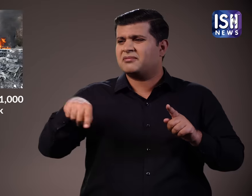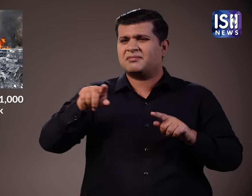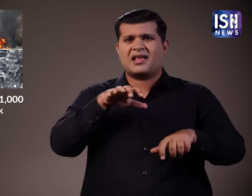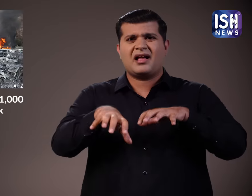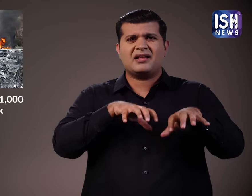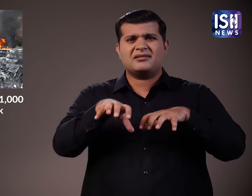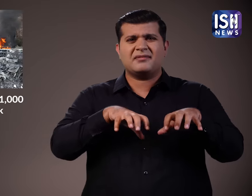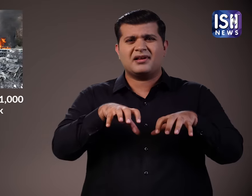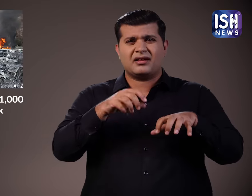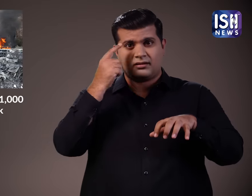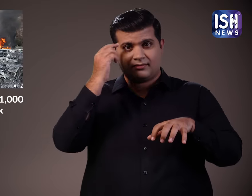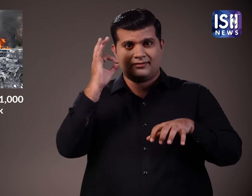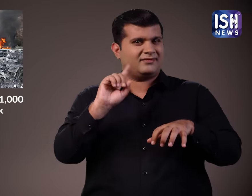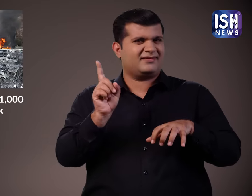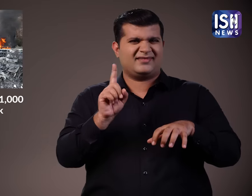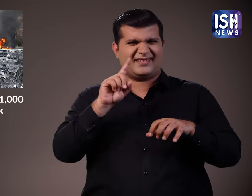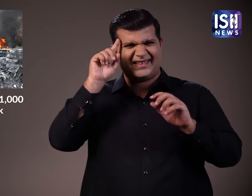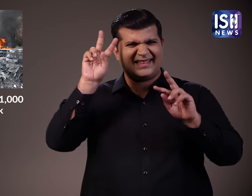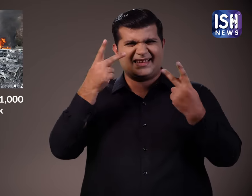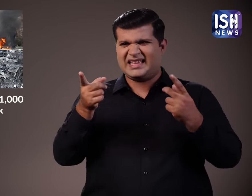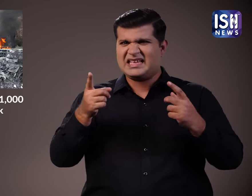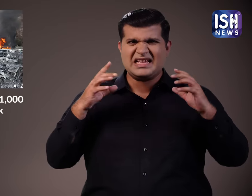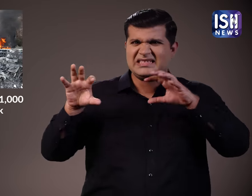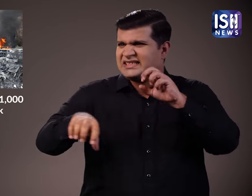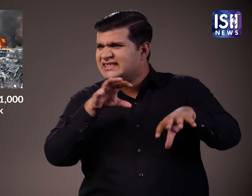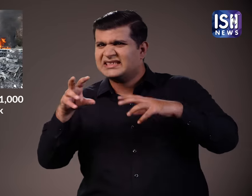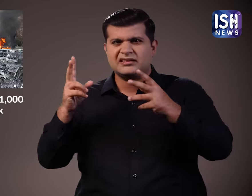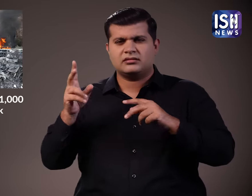उन्होंने कहा ये जानवर जैसे आतंकवादी घरों में गुज गए